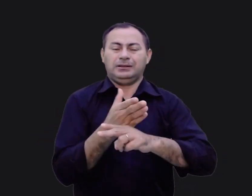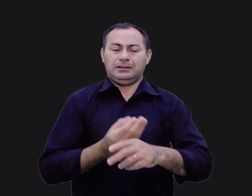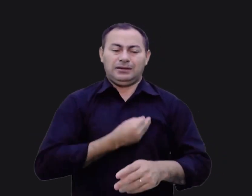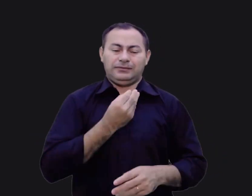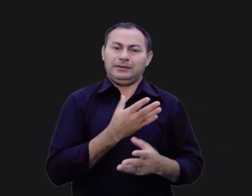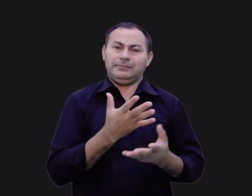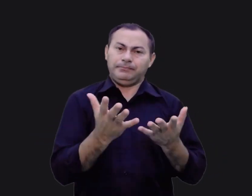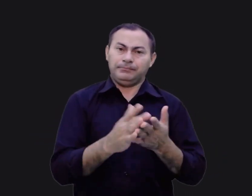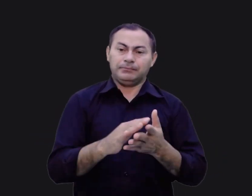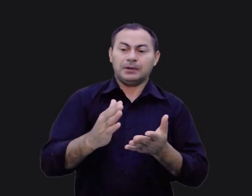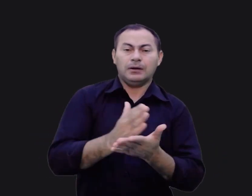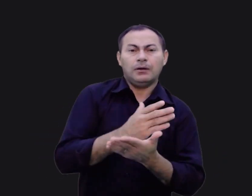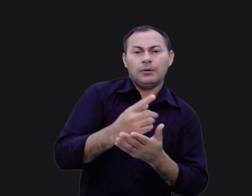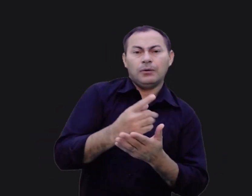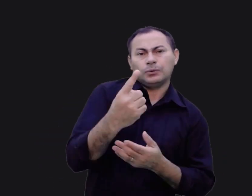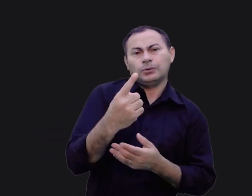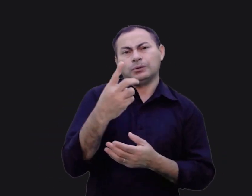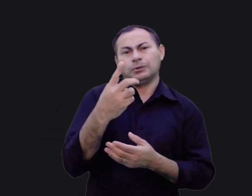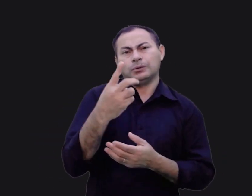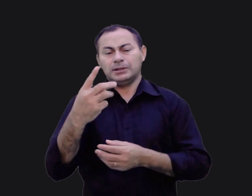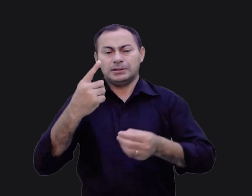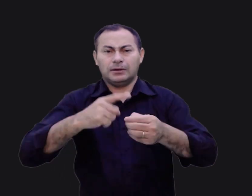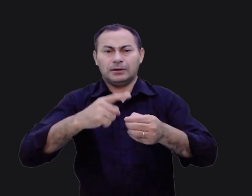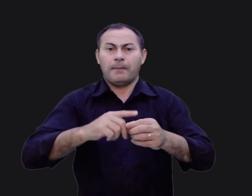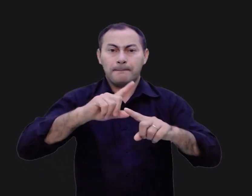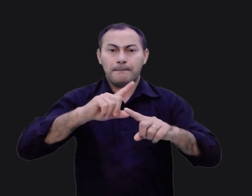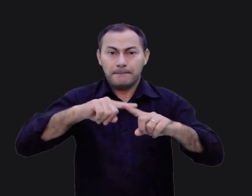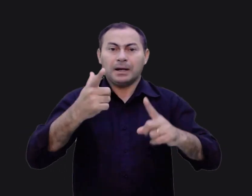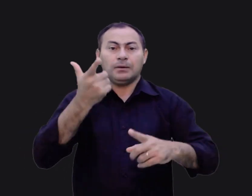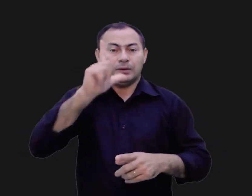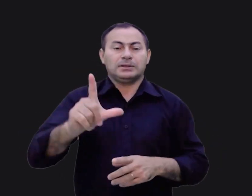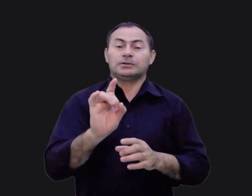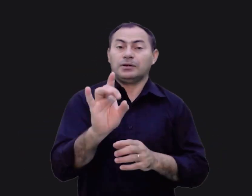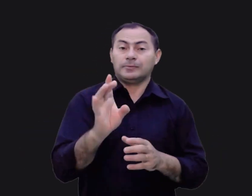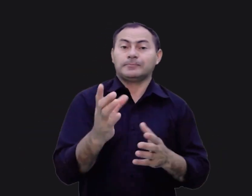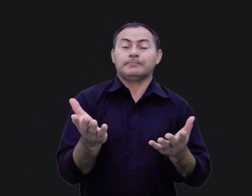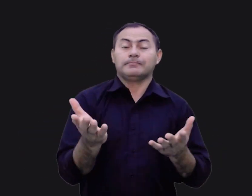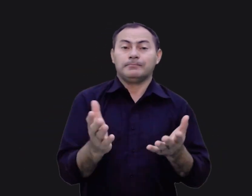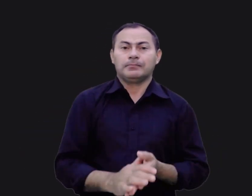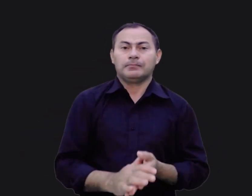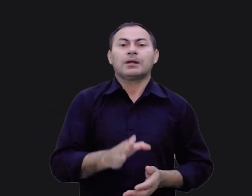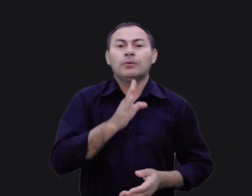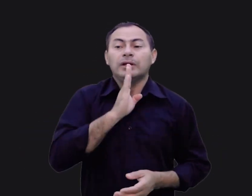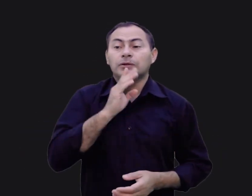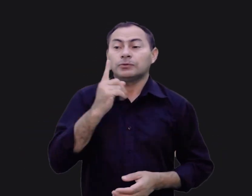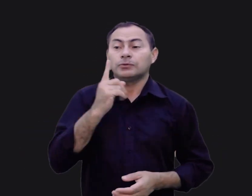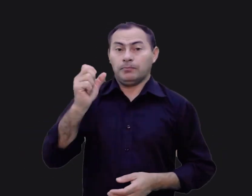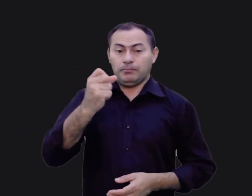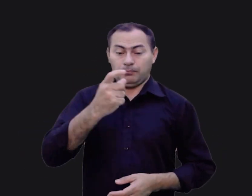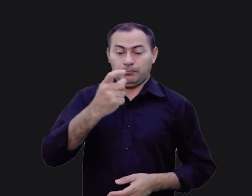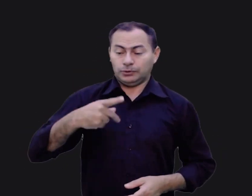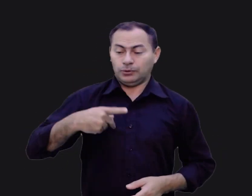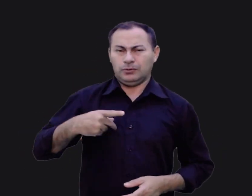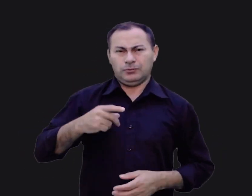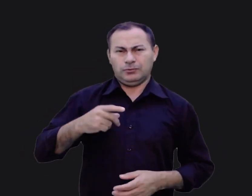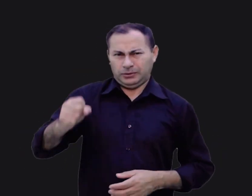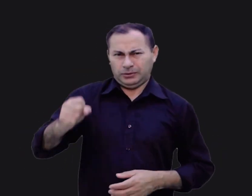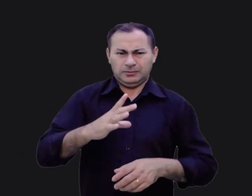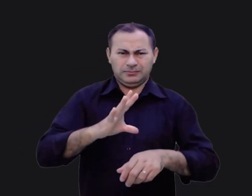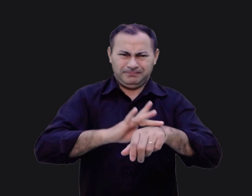dela. Talvez uma ou duas cidades. E isso é o máximo que conseguem conquistar. Conheço um pastor que contraiu uma doença maligna